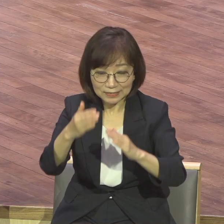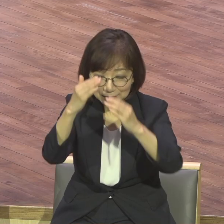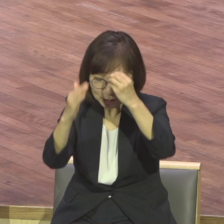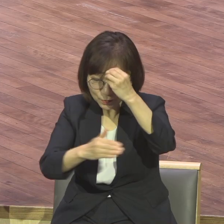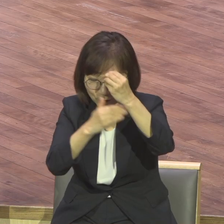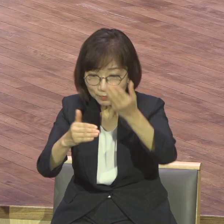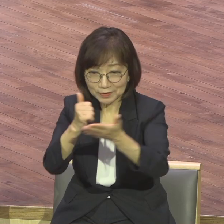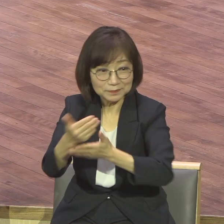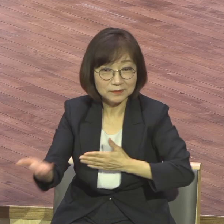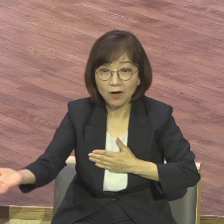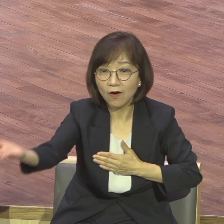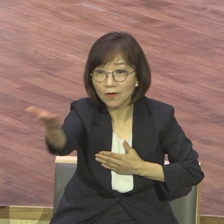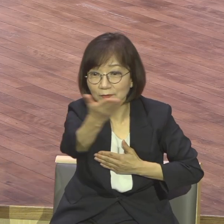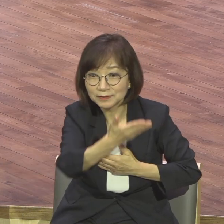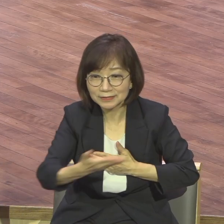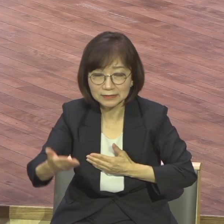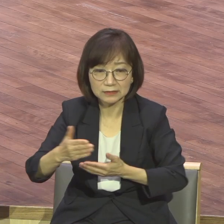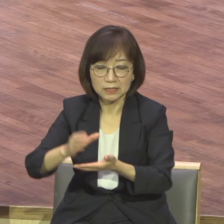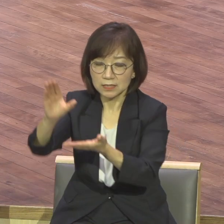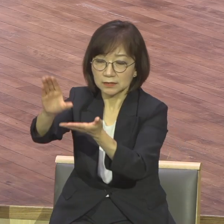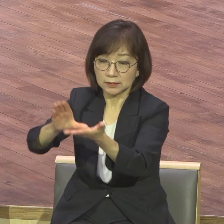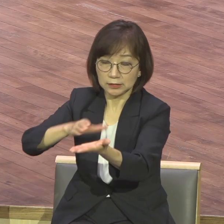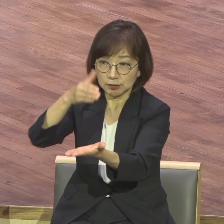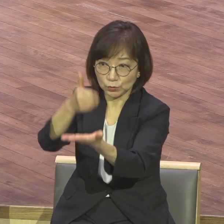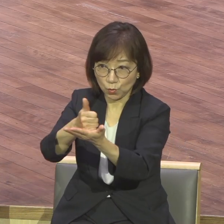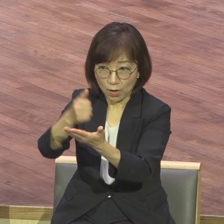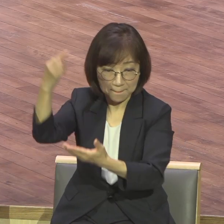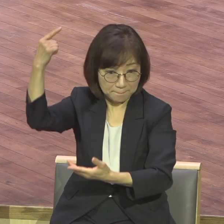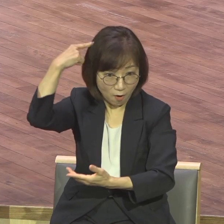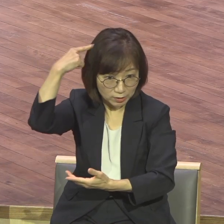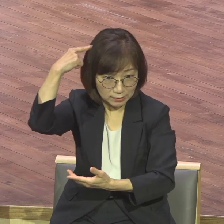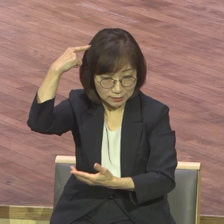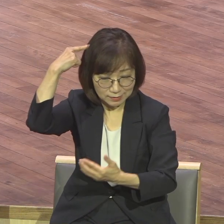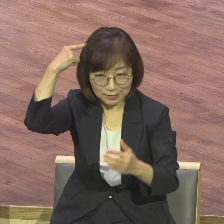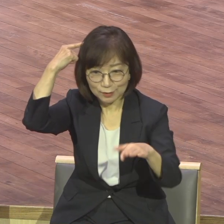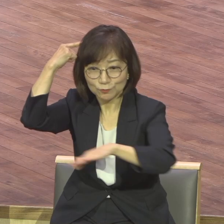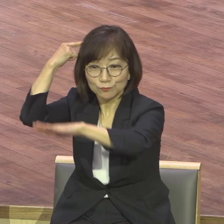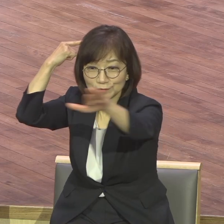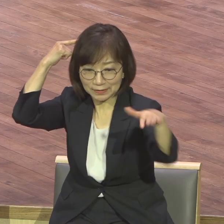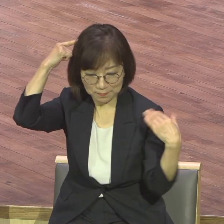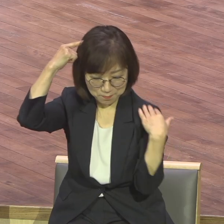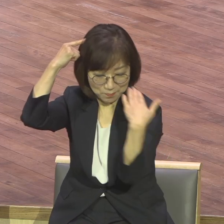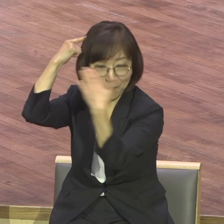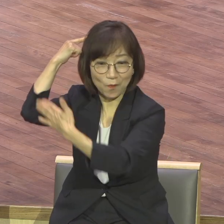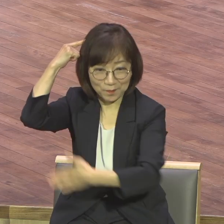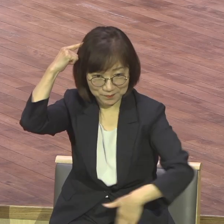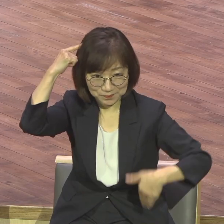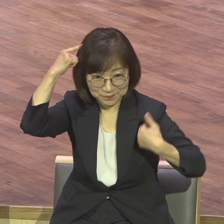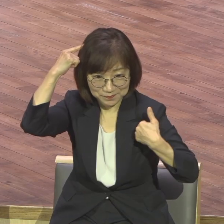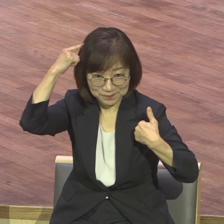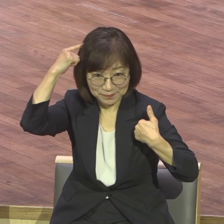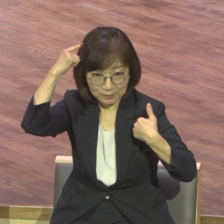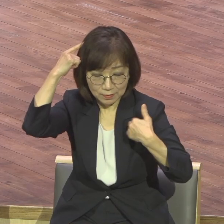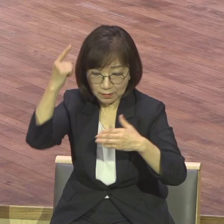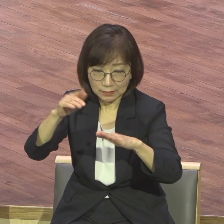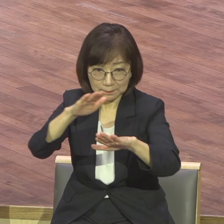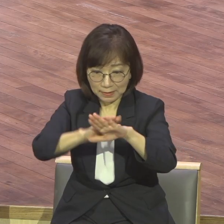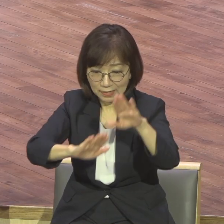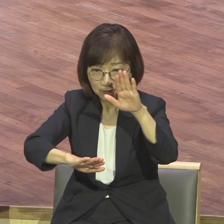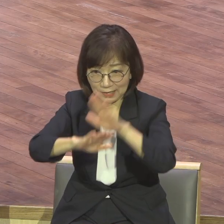몸 된 존재라는 사실을 강조하면서 각 성도들은 다 지체다 지체 몸은 하나요 지체는 많잖아요 그렇게 표현하고